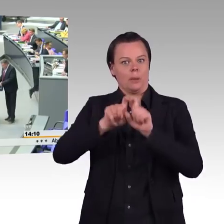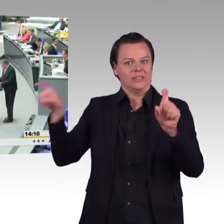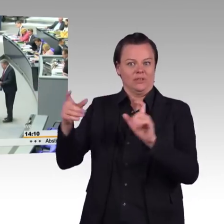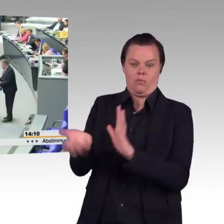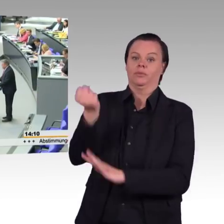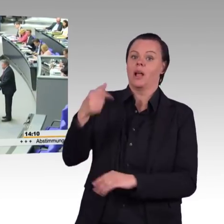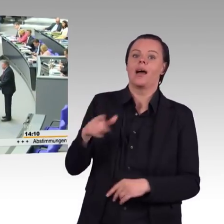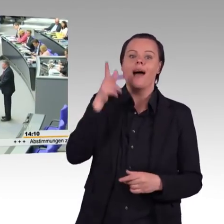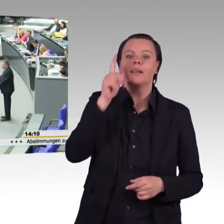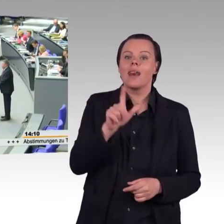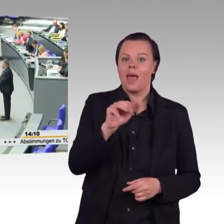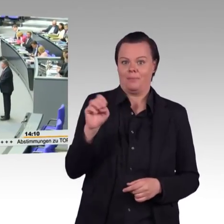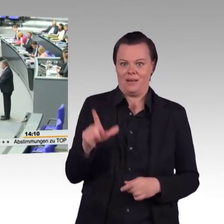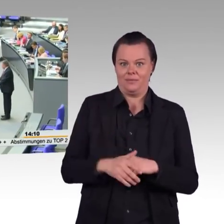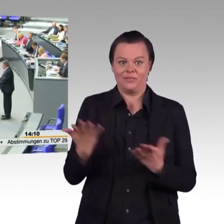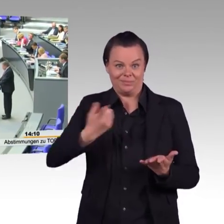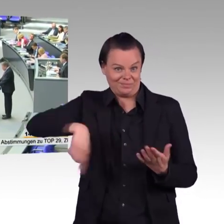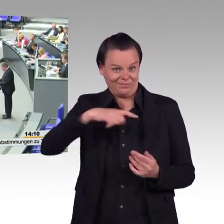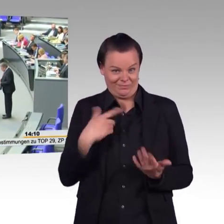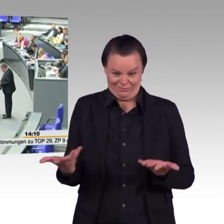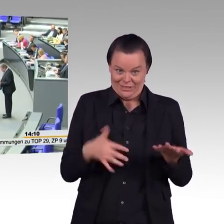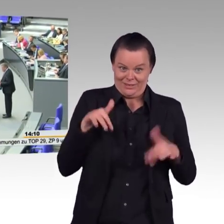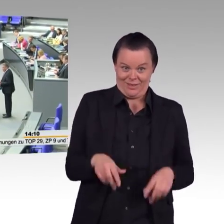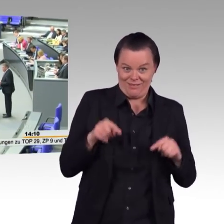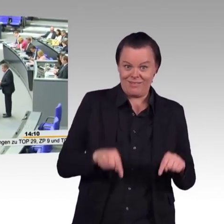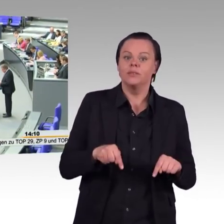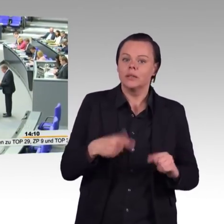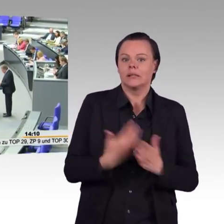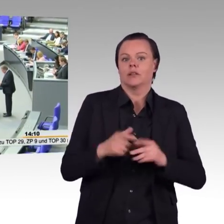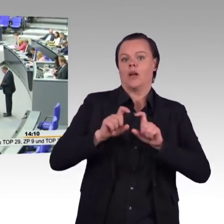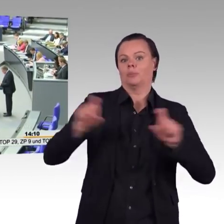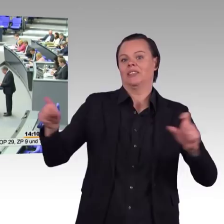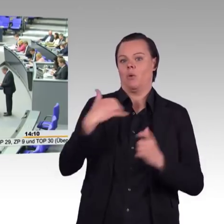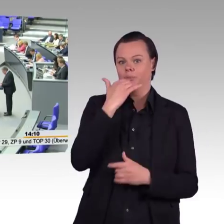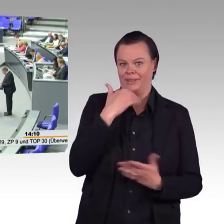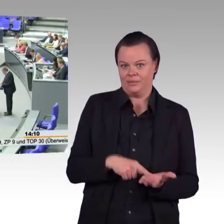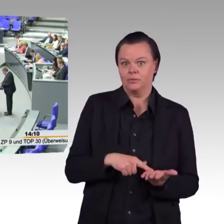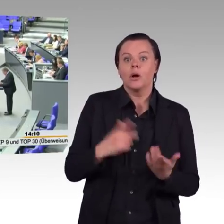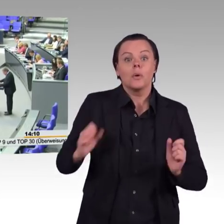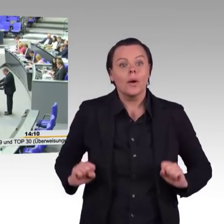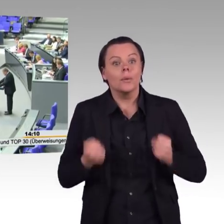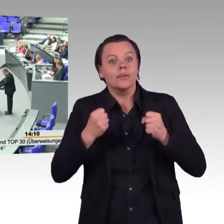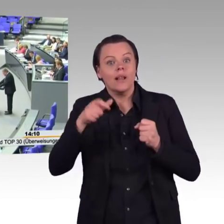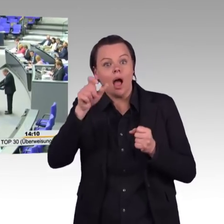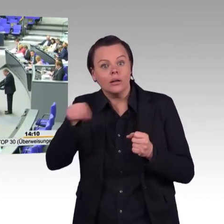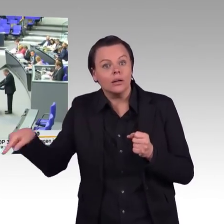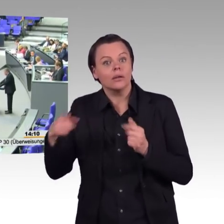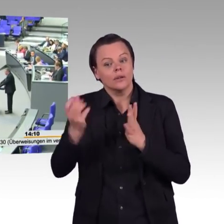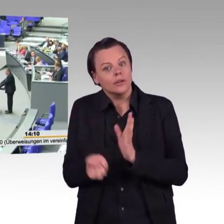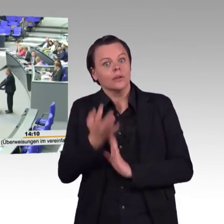Herr Präsident, liebe Kolleginnen und Kollegen, meine sehr verehrten Damen und In der letzten Nacht, als